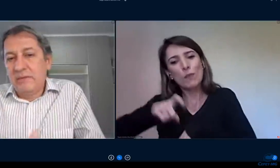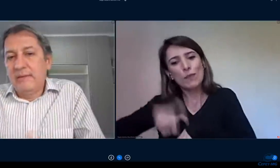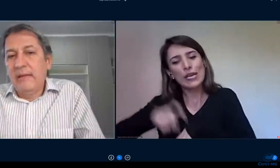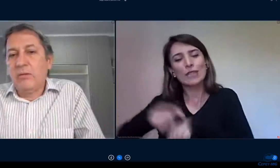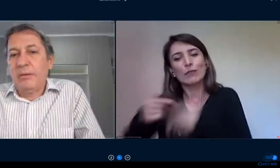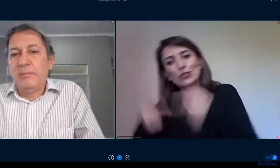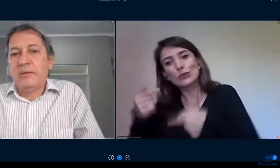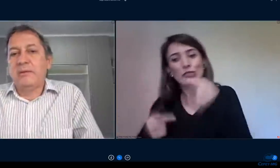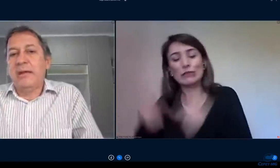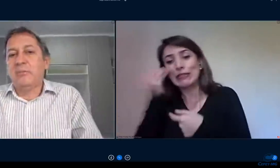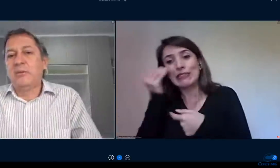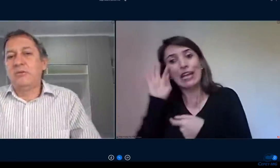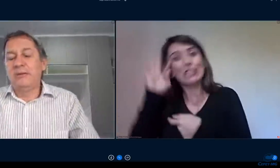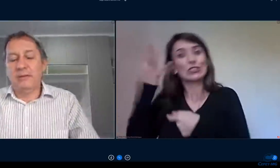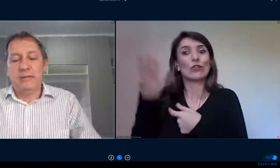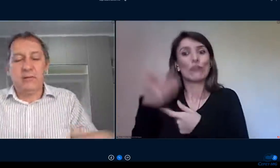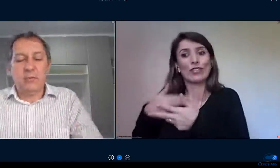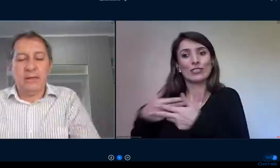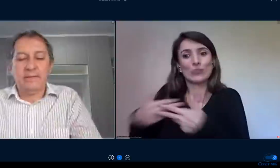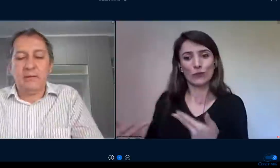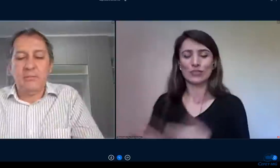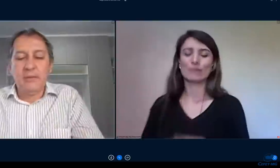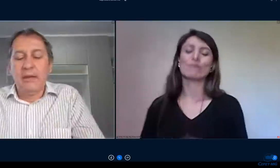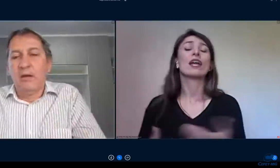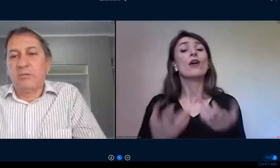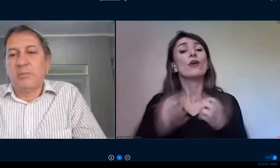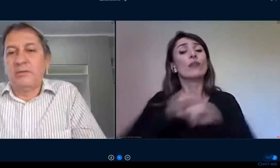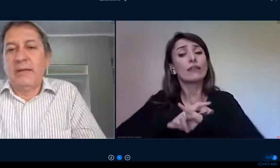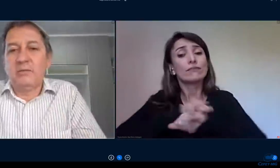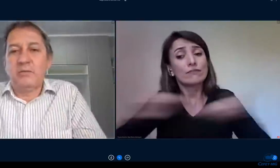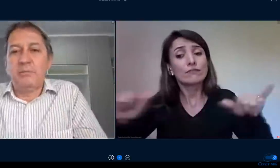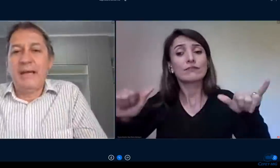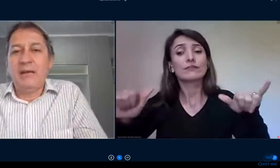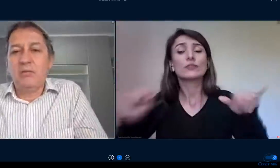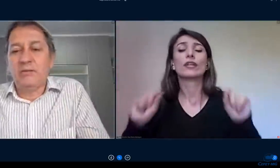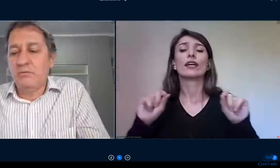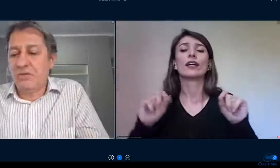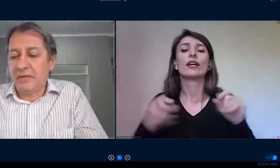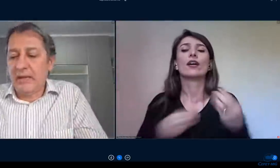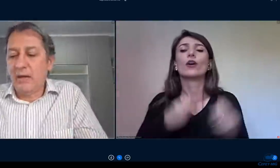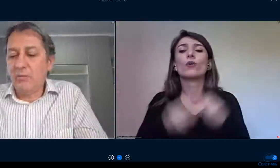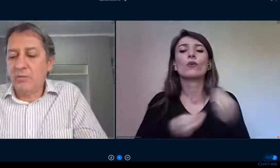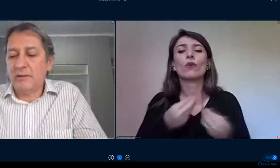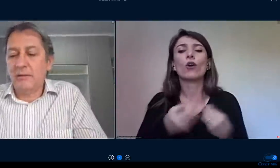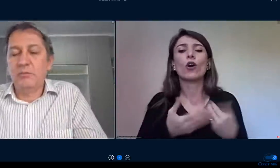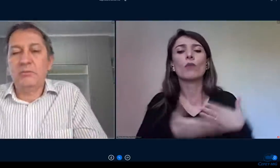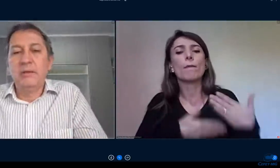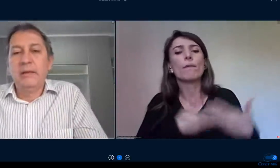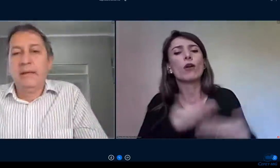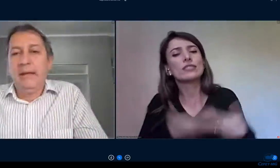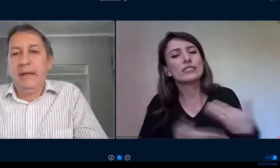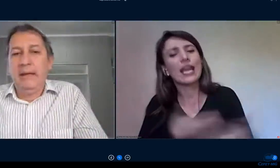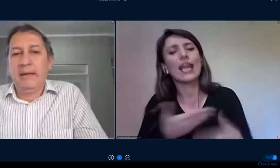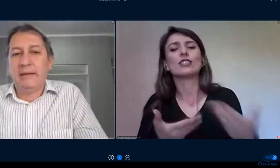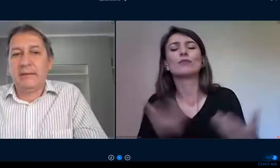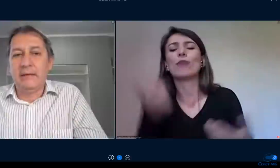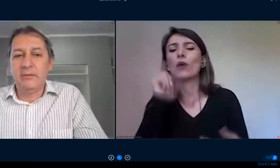dizer ou pelo menos dar uma notícia aqui com relação aos processos para inclusão digital nós estamos